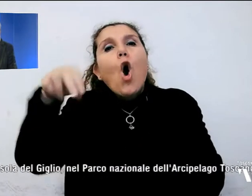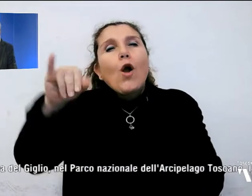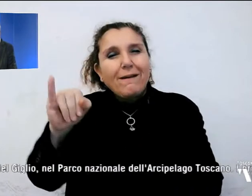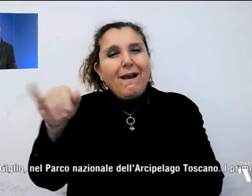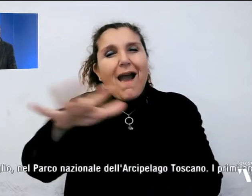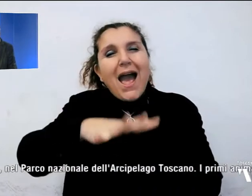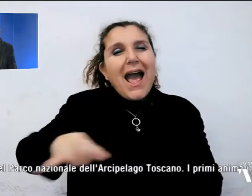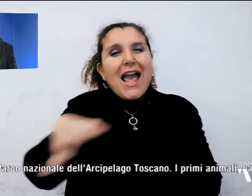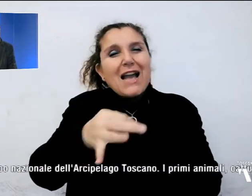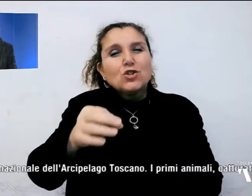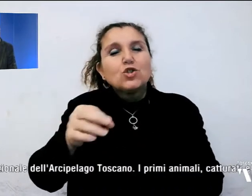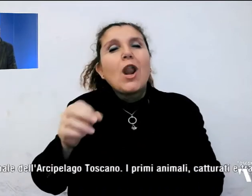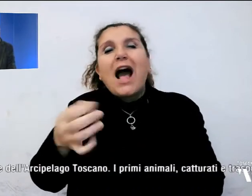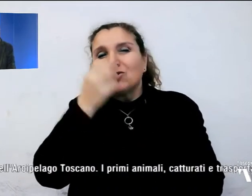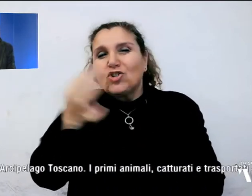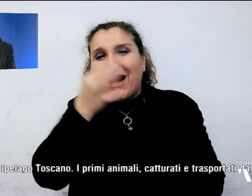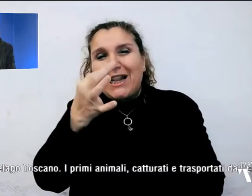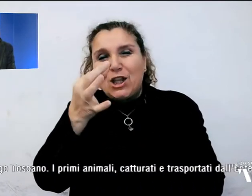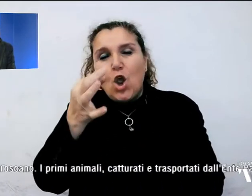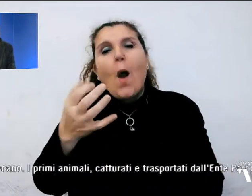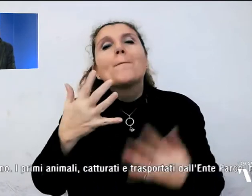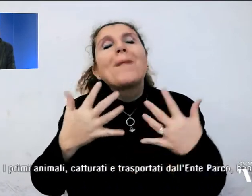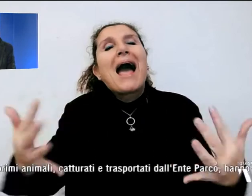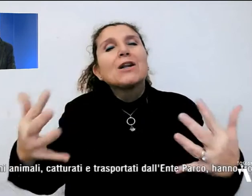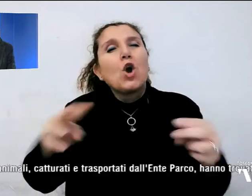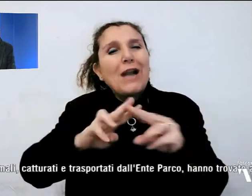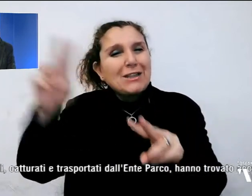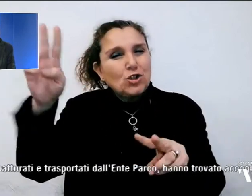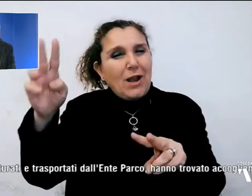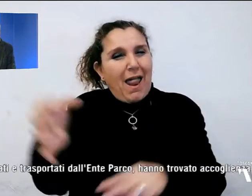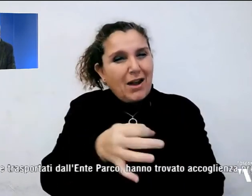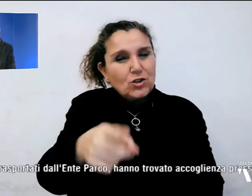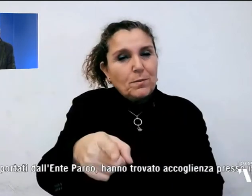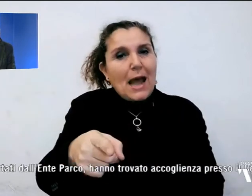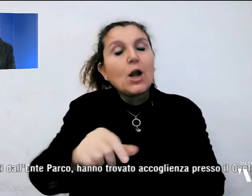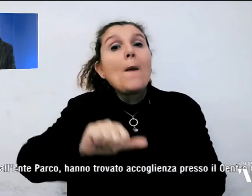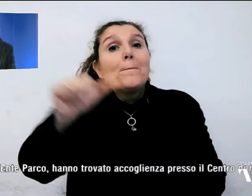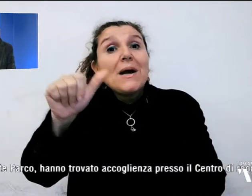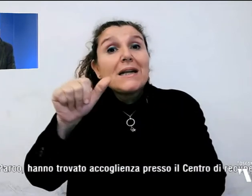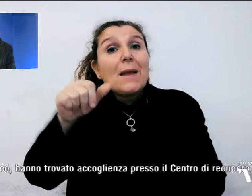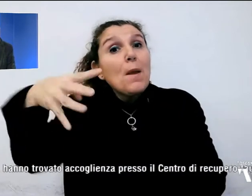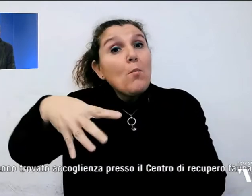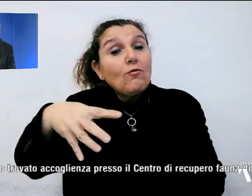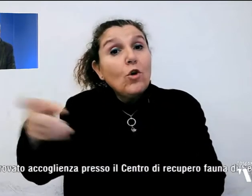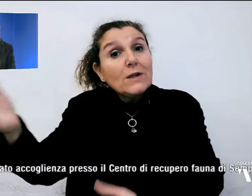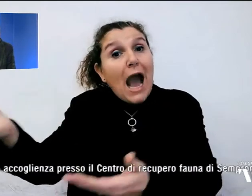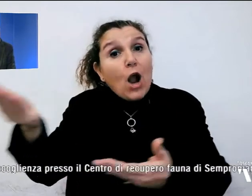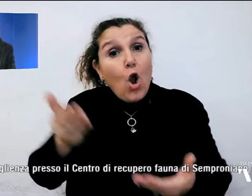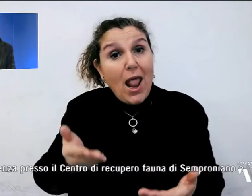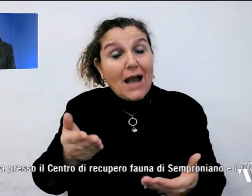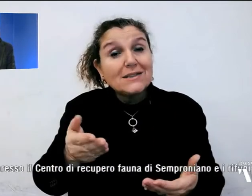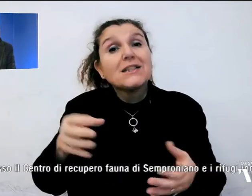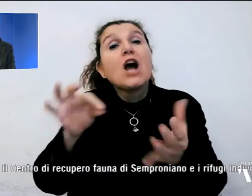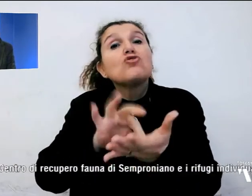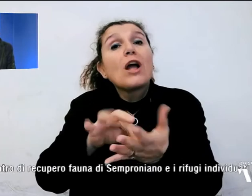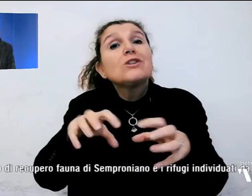Nazionale dell'Arcipelago. I primi animali hanno trovato accoglienza presso il Centro di Recupero Fauna di Semproniano